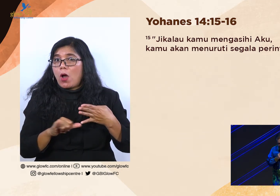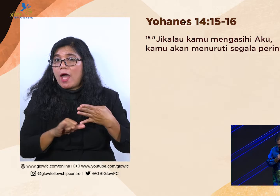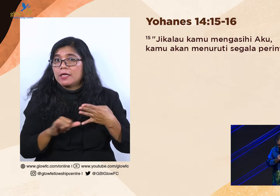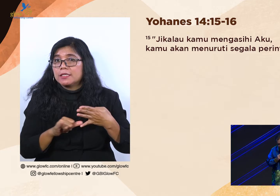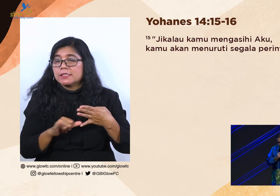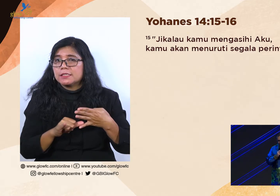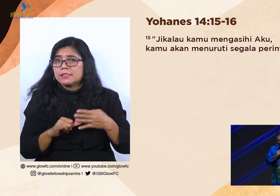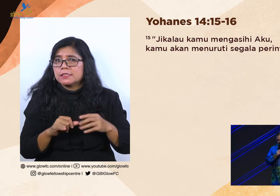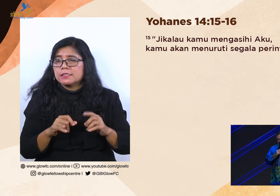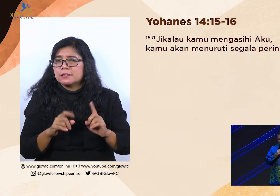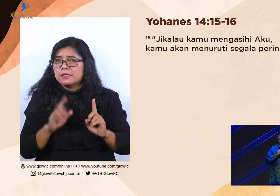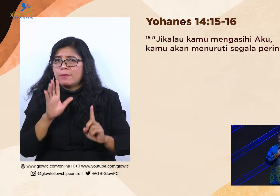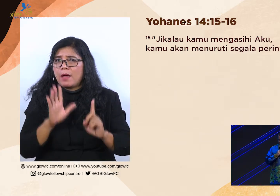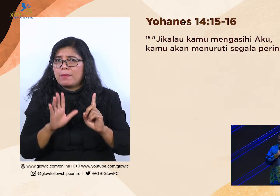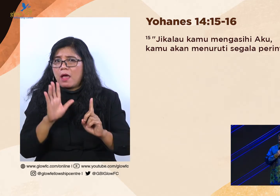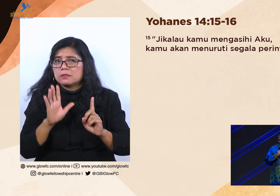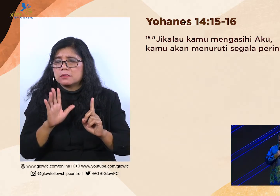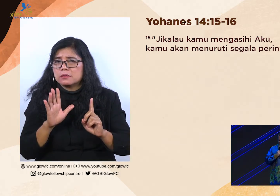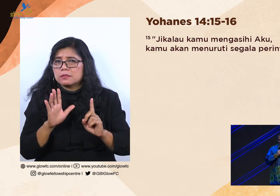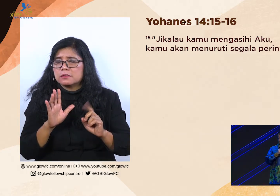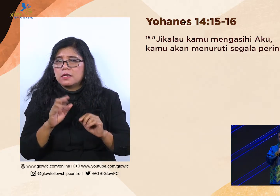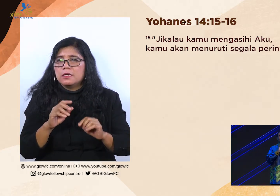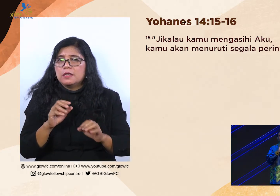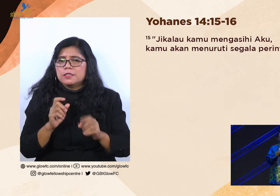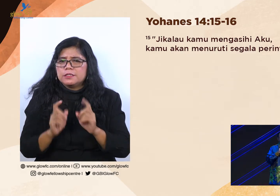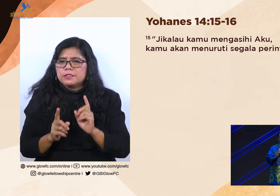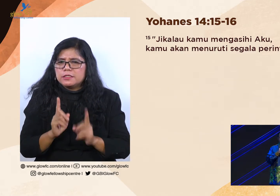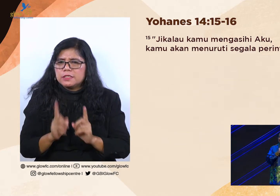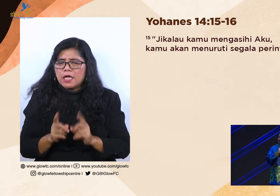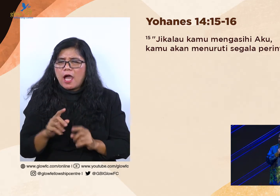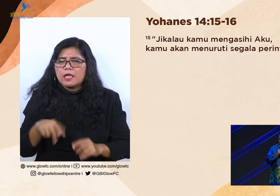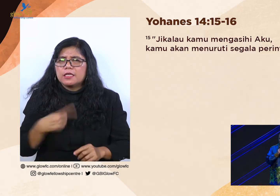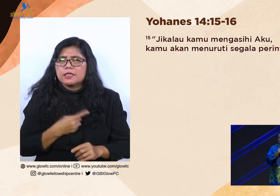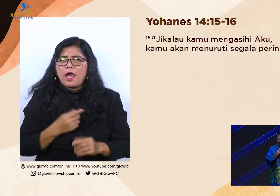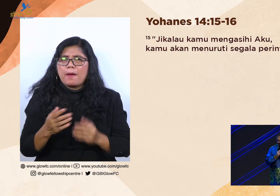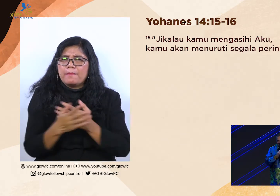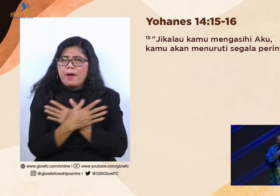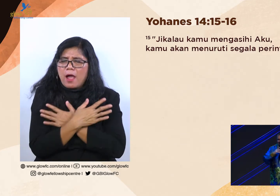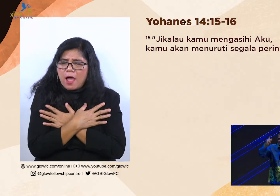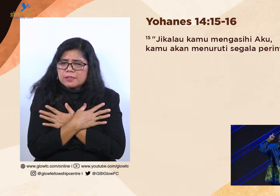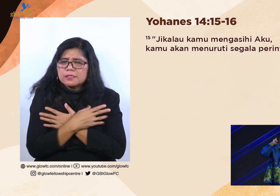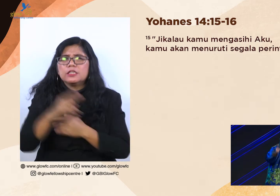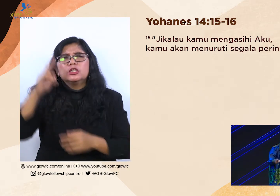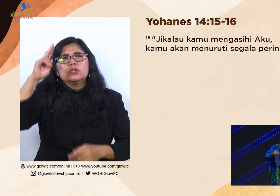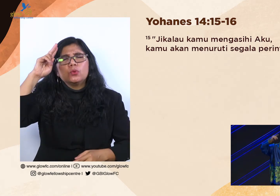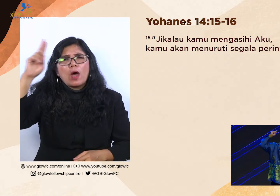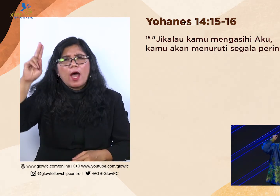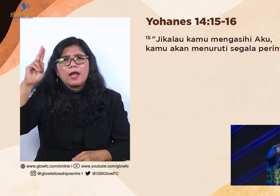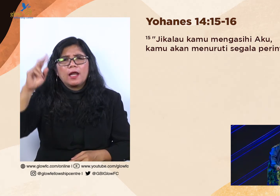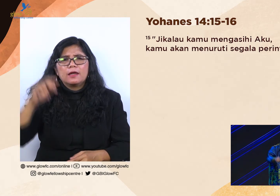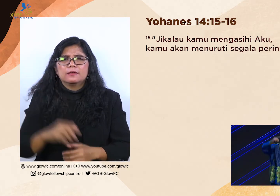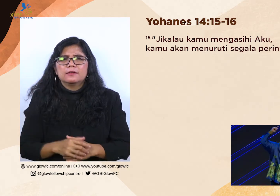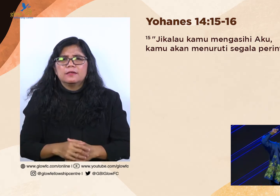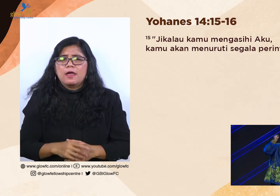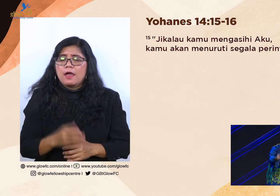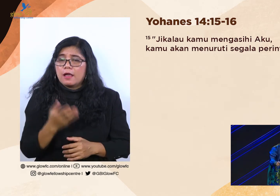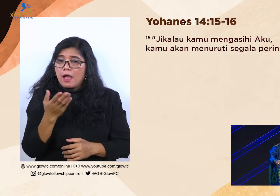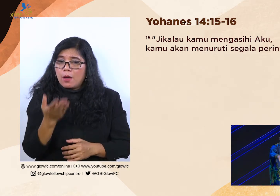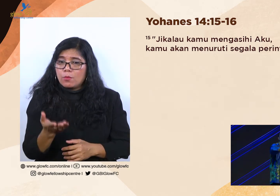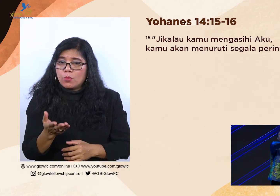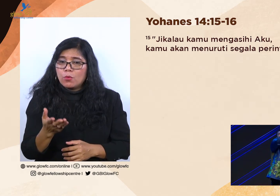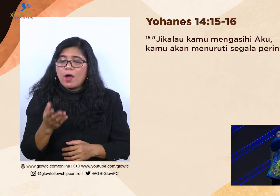Jikalau kamu mengasih aku. Jelas, jelas, sangat jelas. Kamu akan